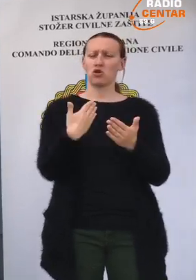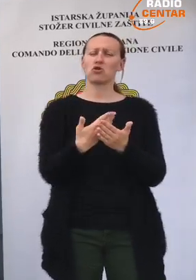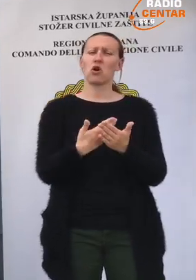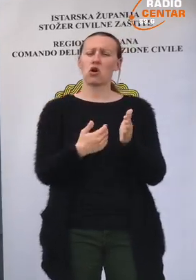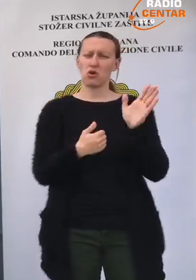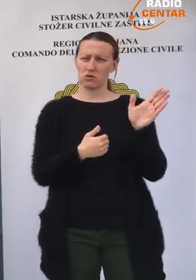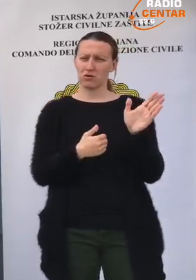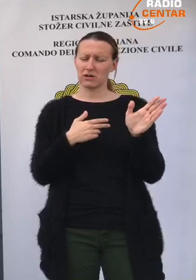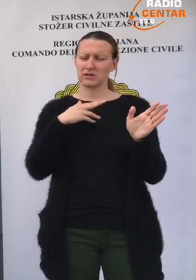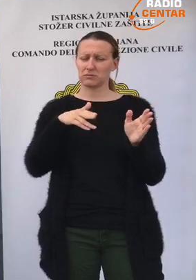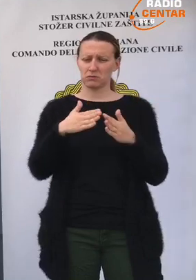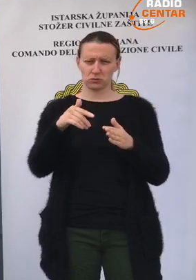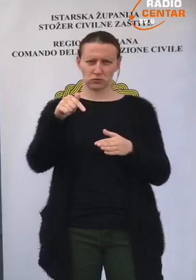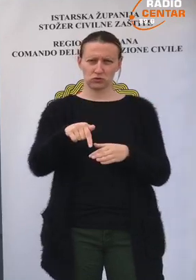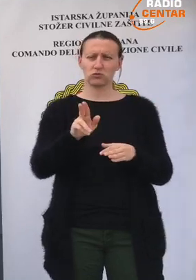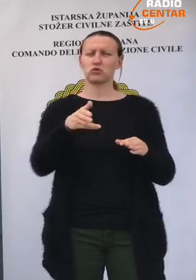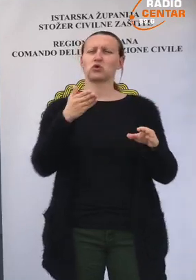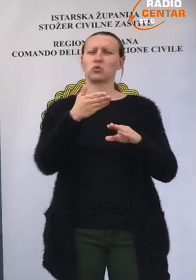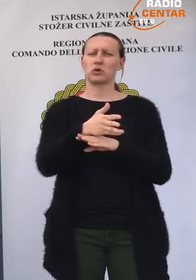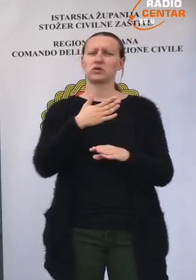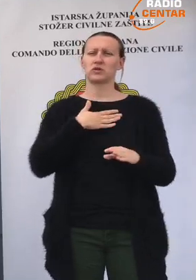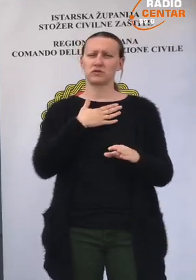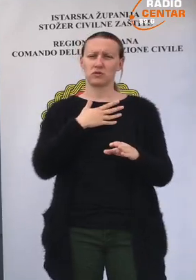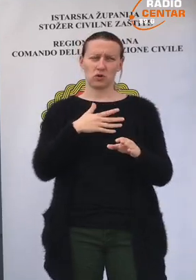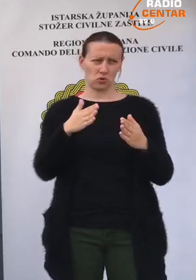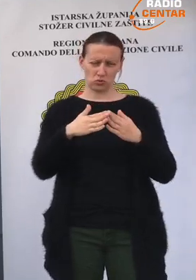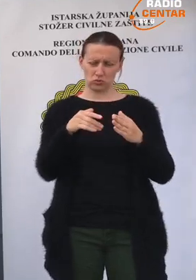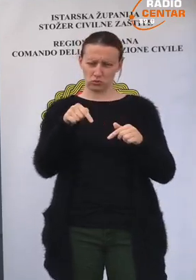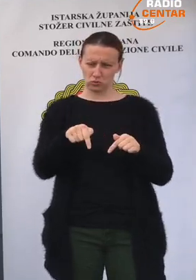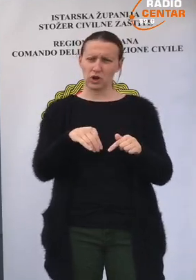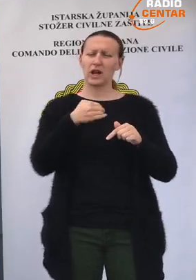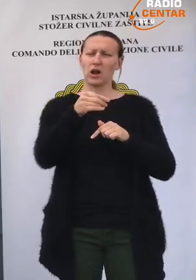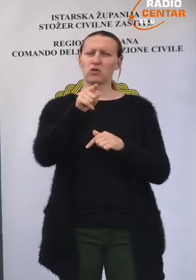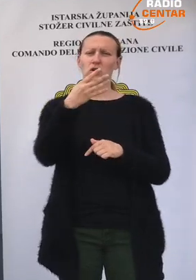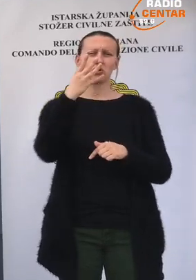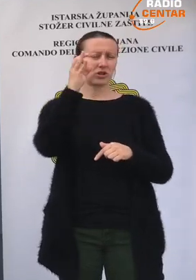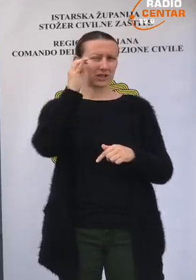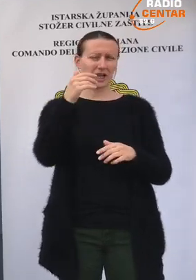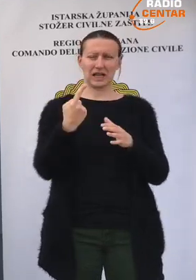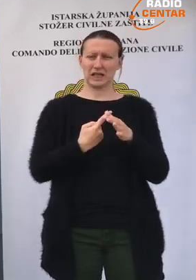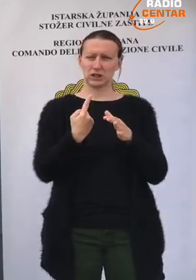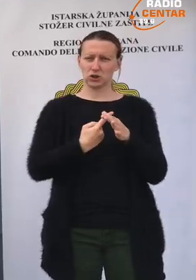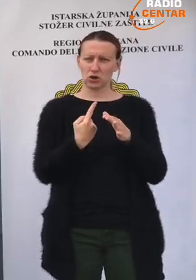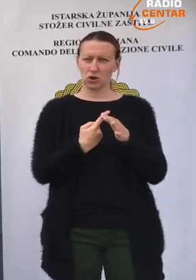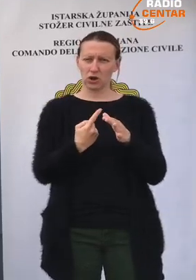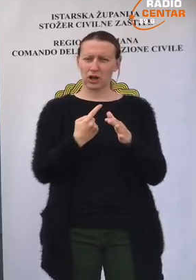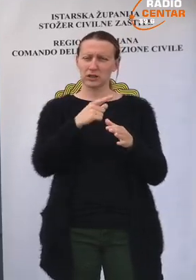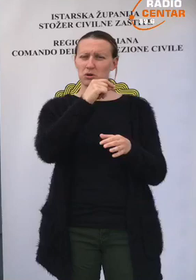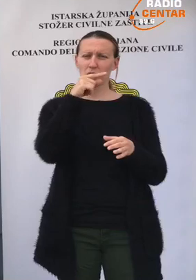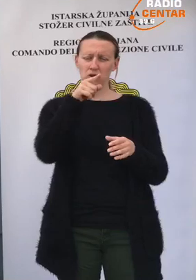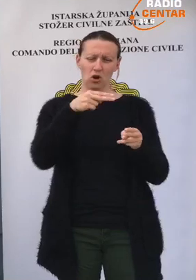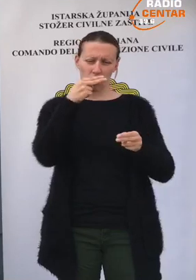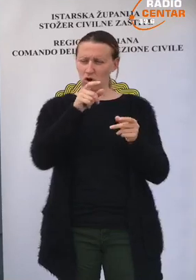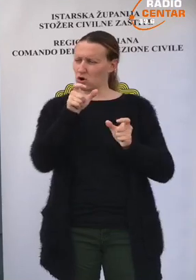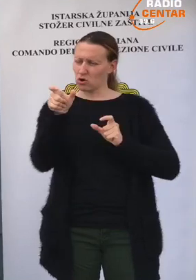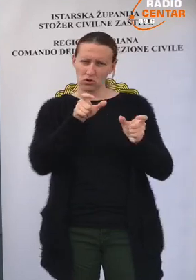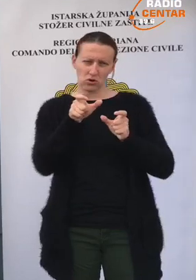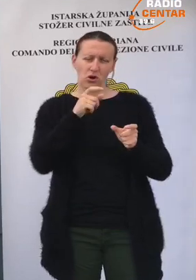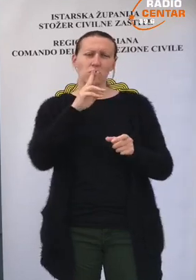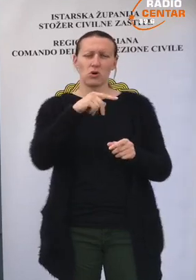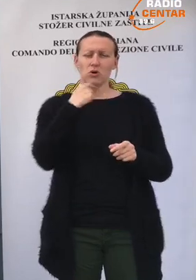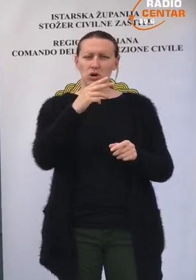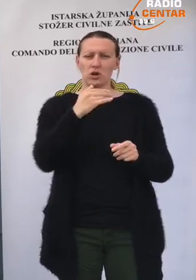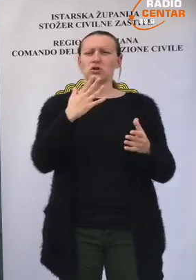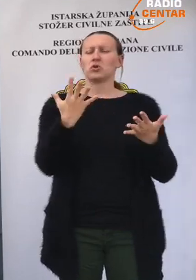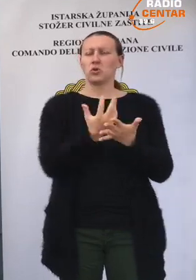dokazati to. Oni mogu ući do svoje nekretnine i nakon toga su 14 dana u izolaciji. Policija to kontrolira i